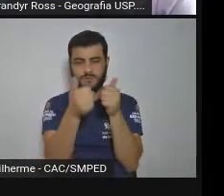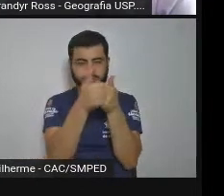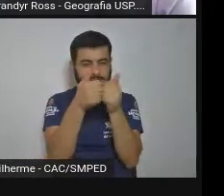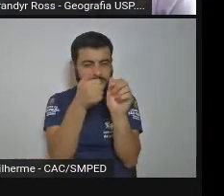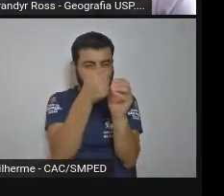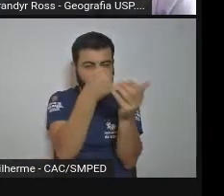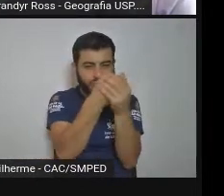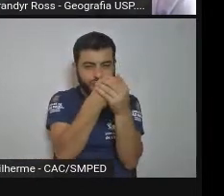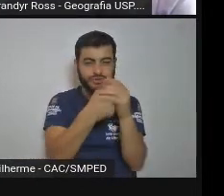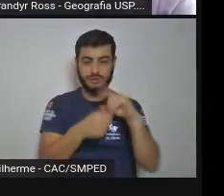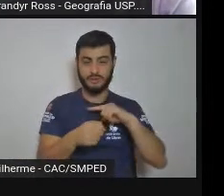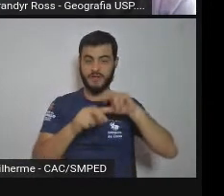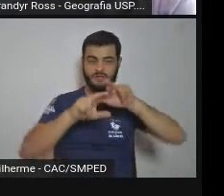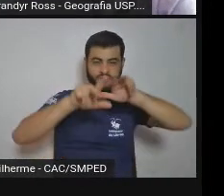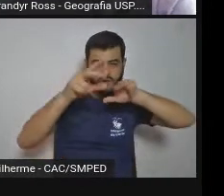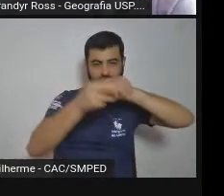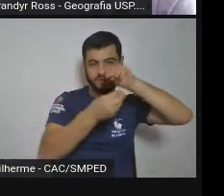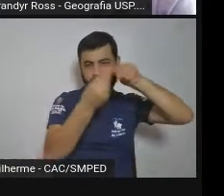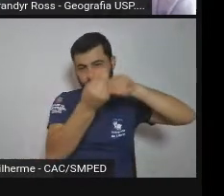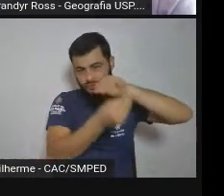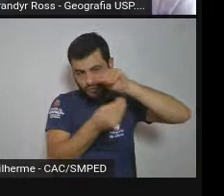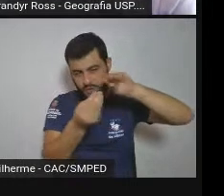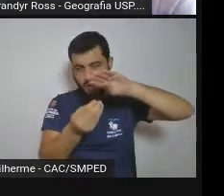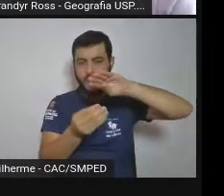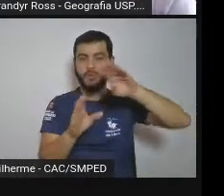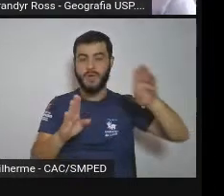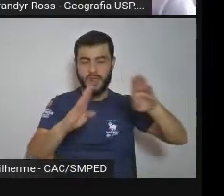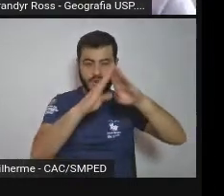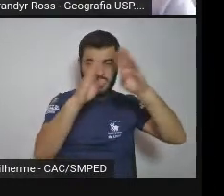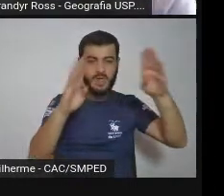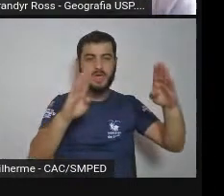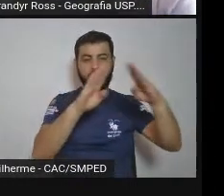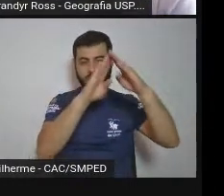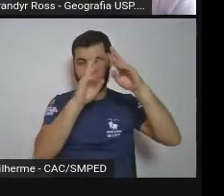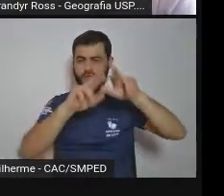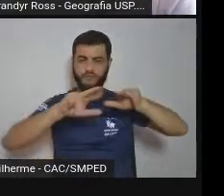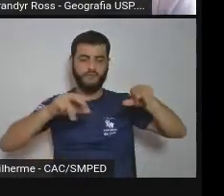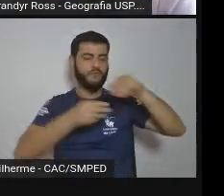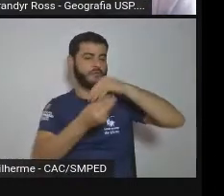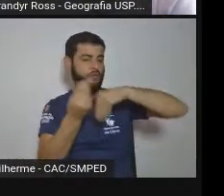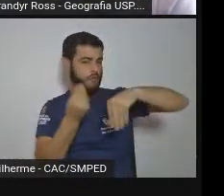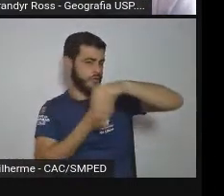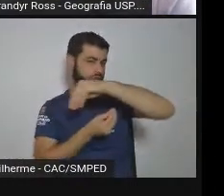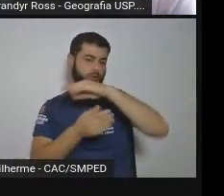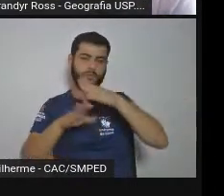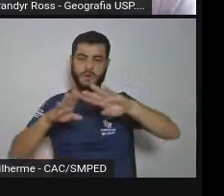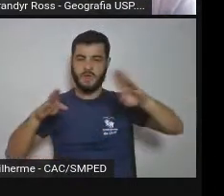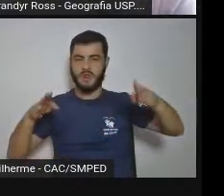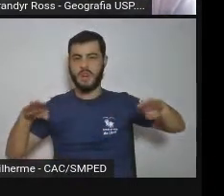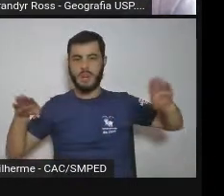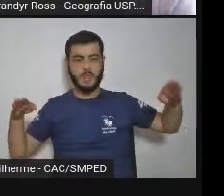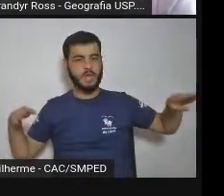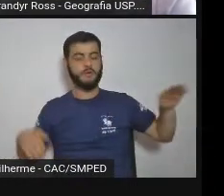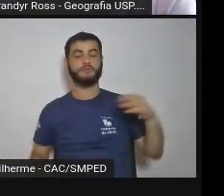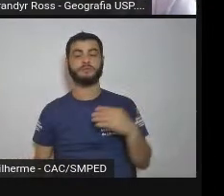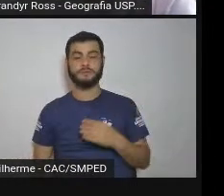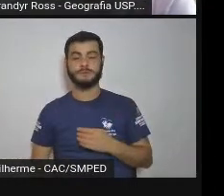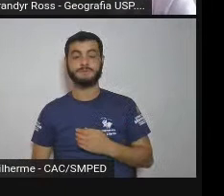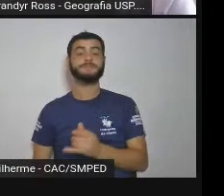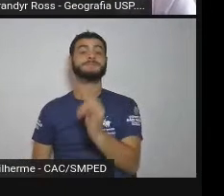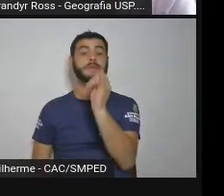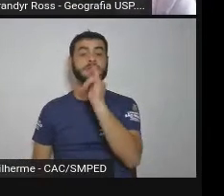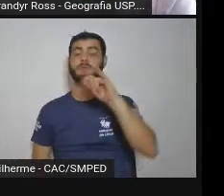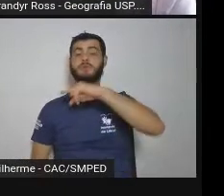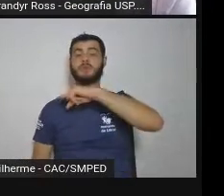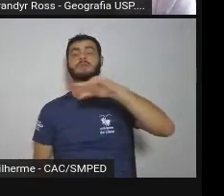de grandes formas de relevos que comandam essa área toda. Bom, isso aqui é um mapa geológico da área metropolitana, foi